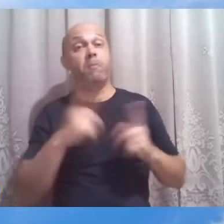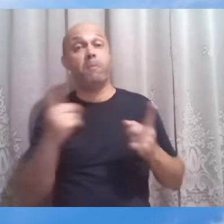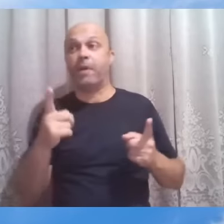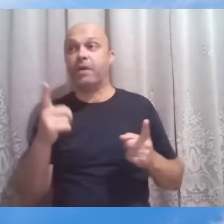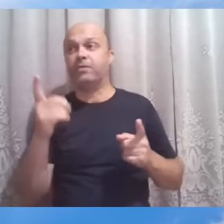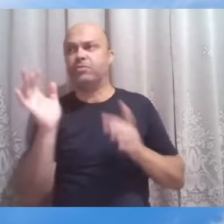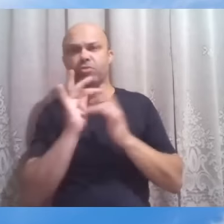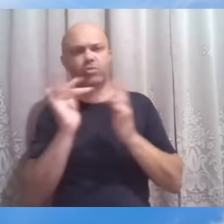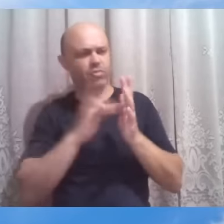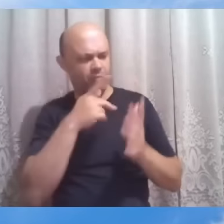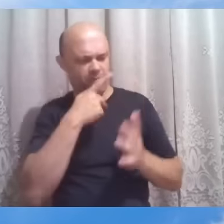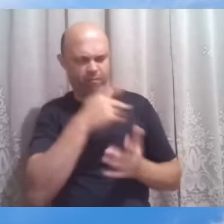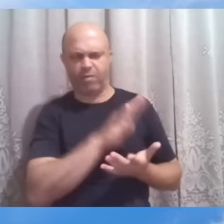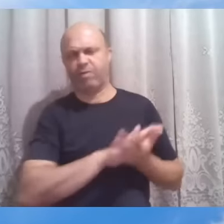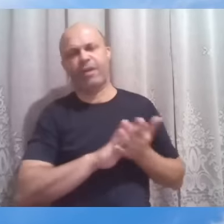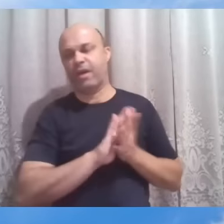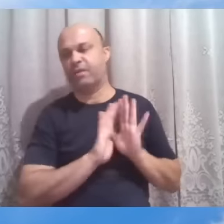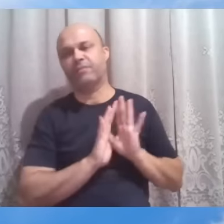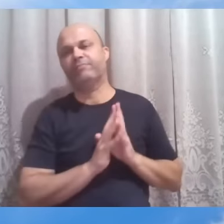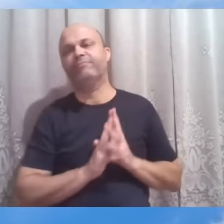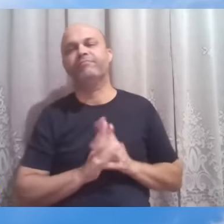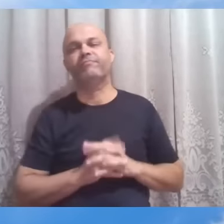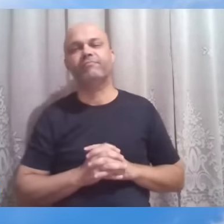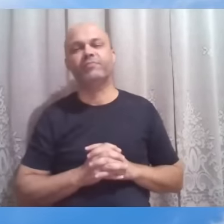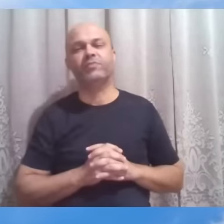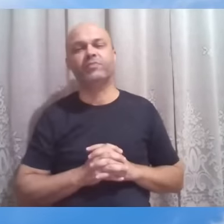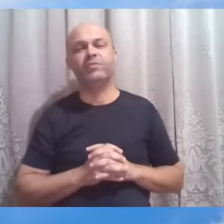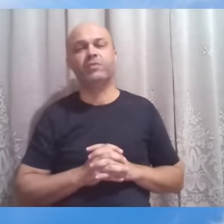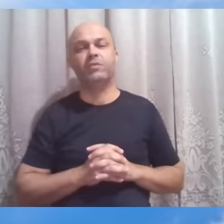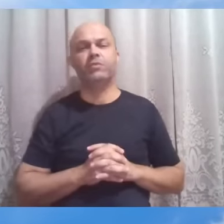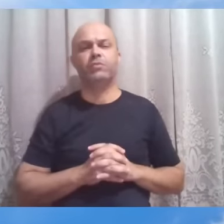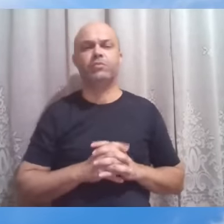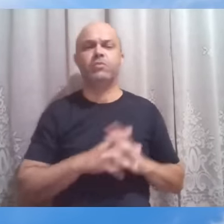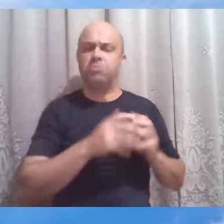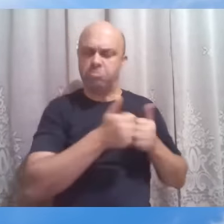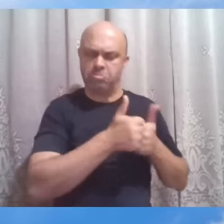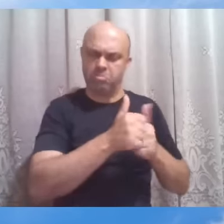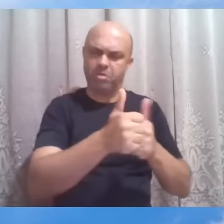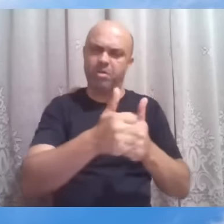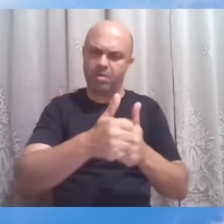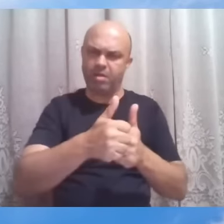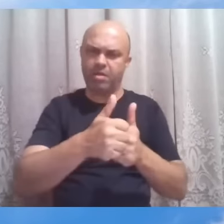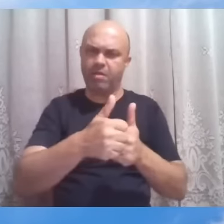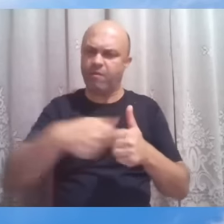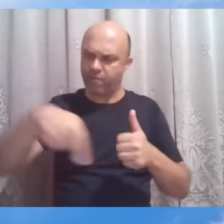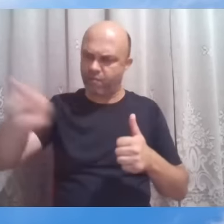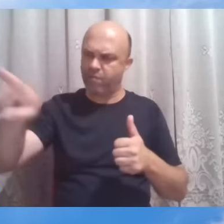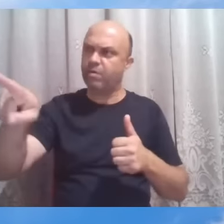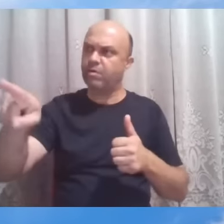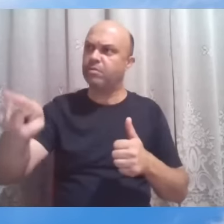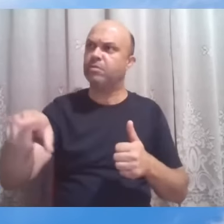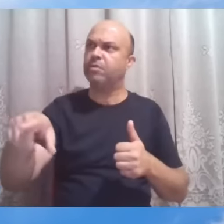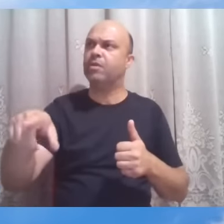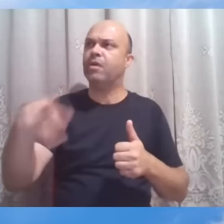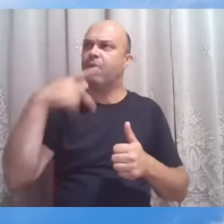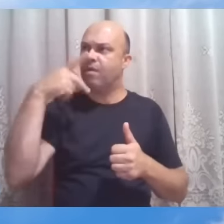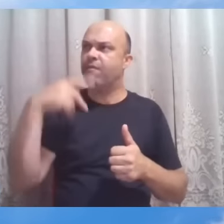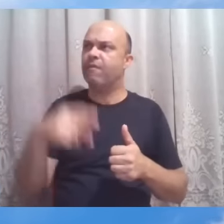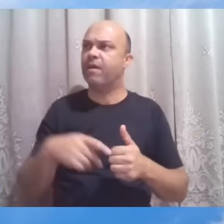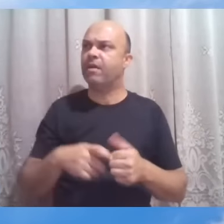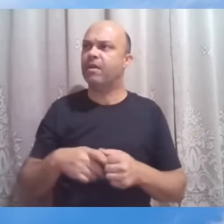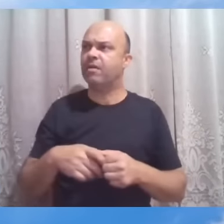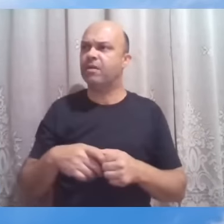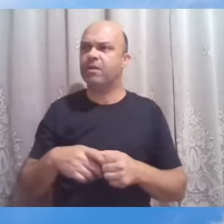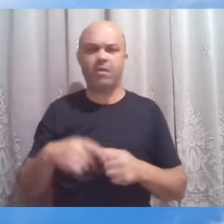respondeu a palavra. E os seus discípulos, chegando ao pé dele, rogaram lhe dizendo, dispédia, que vem gritando atrás de